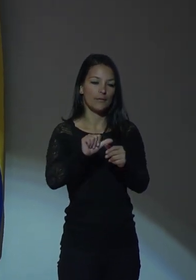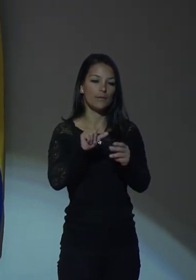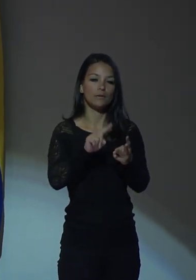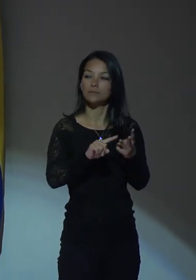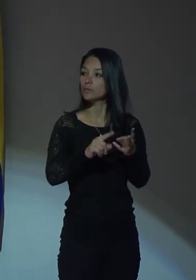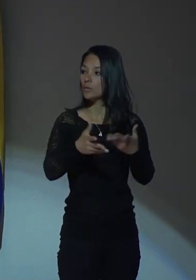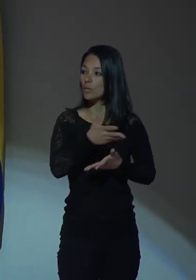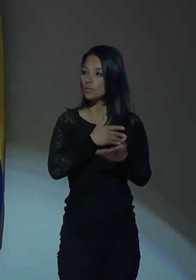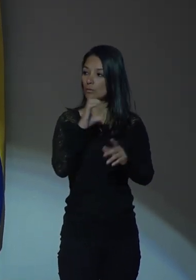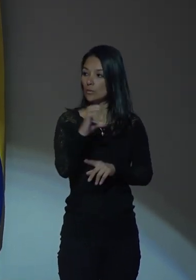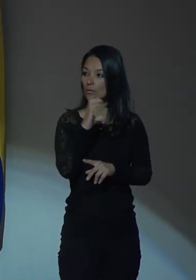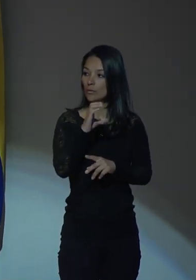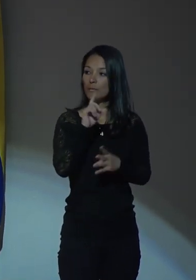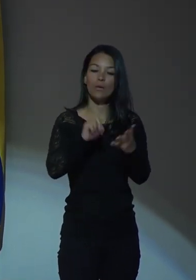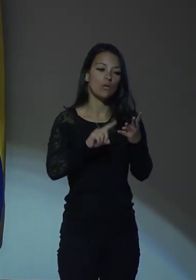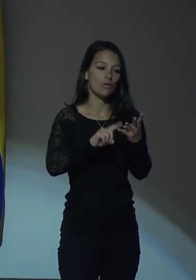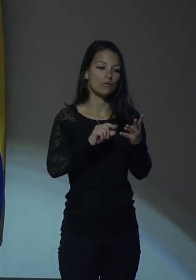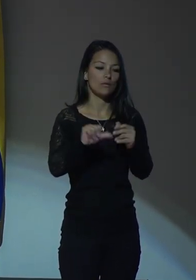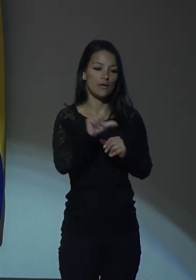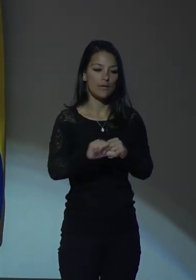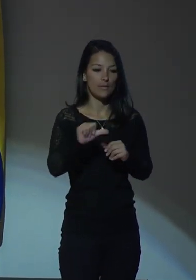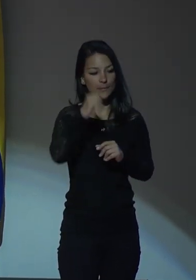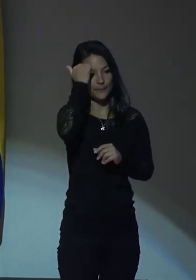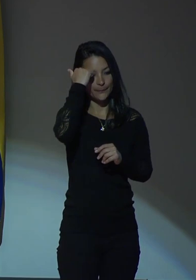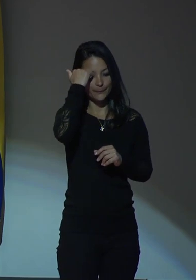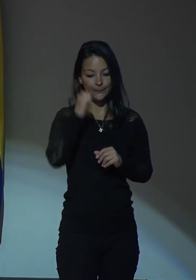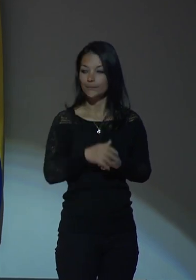maestra. Doctora Ilse, bienvenida.